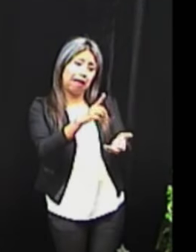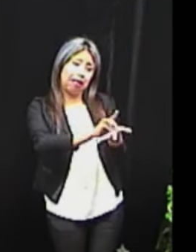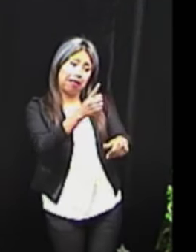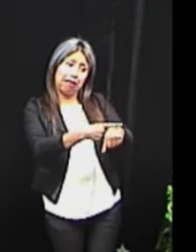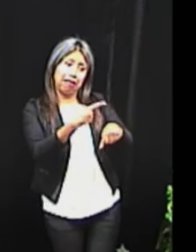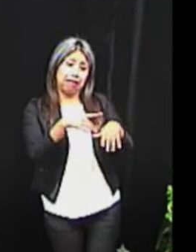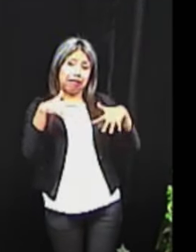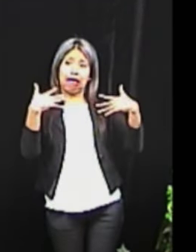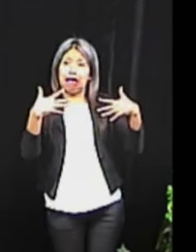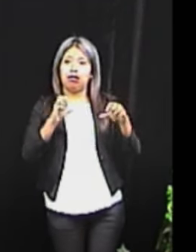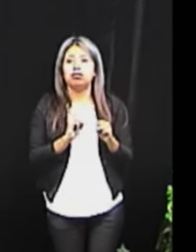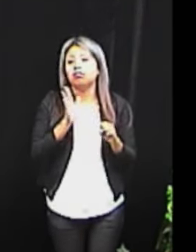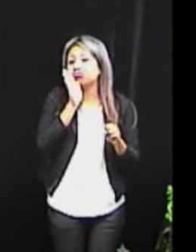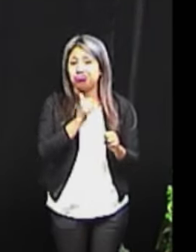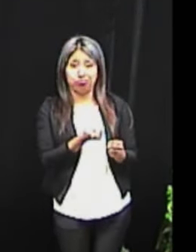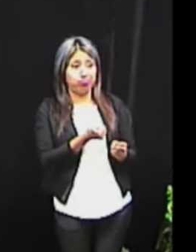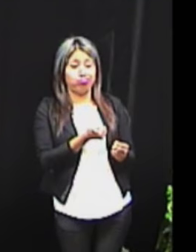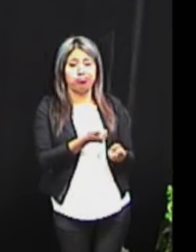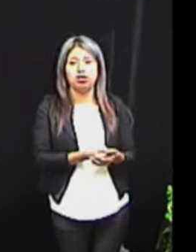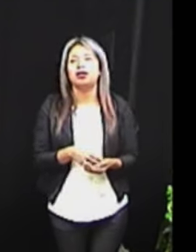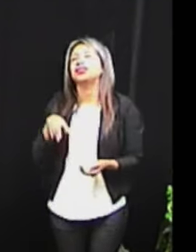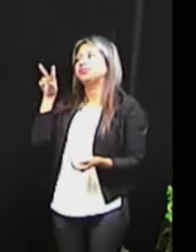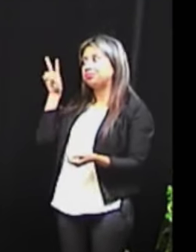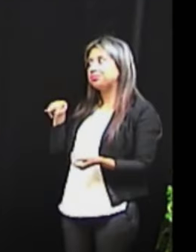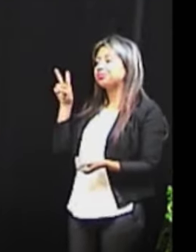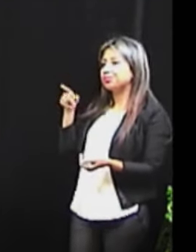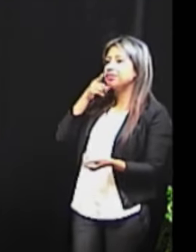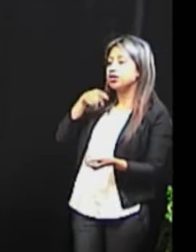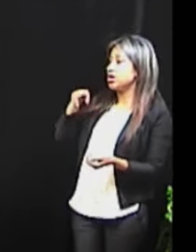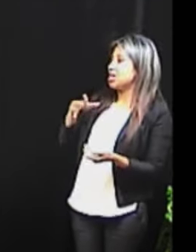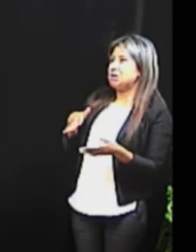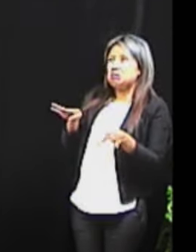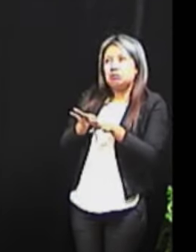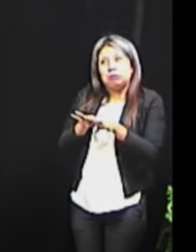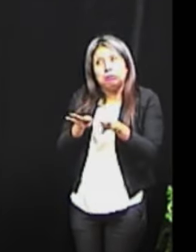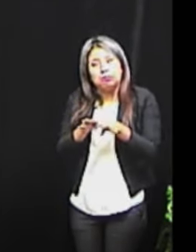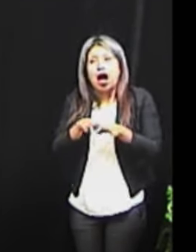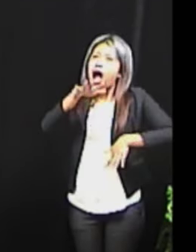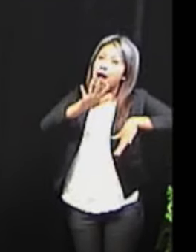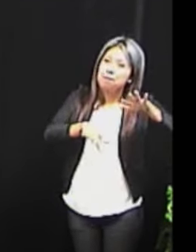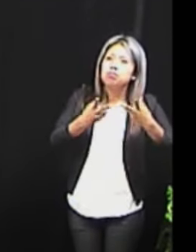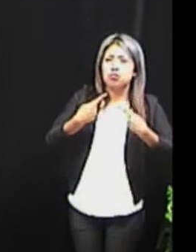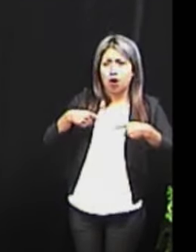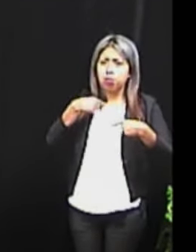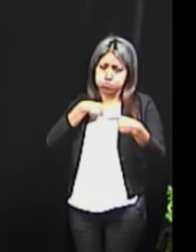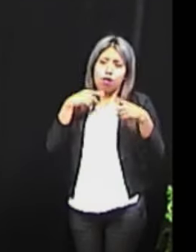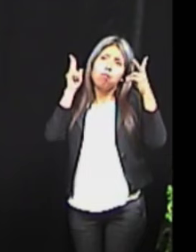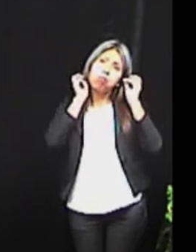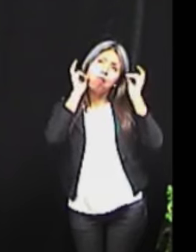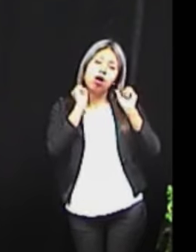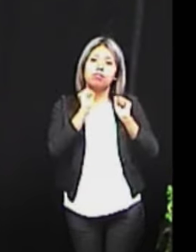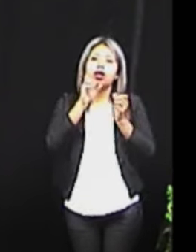trauma o deficiencia. Sí, y en este caso, nosotros escuchamos decir la